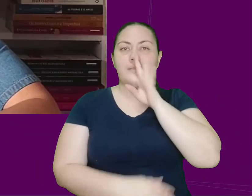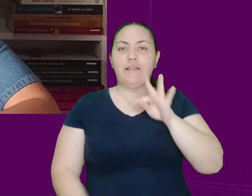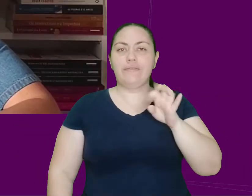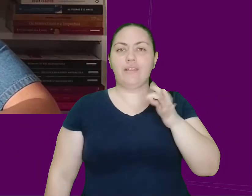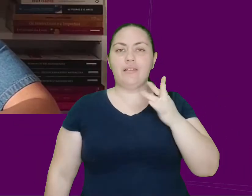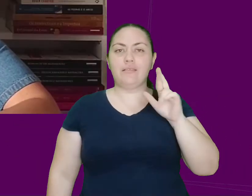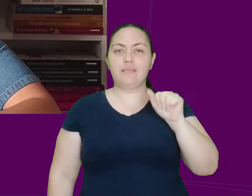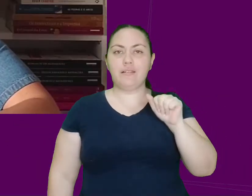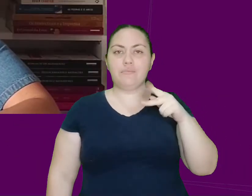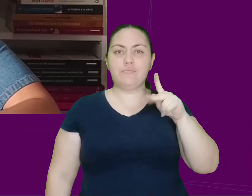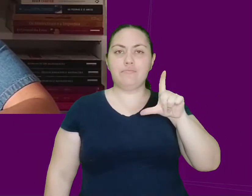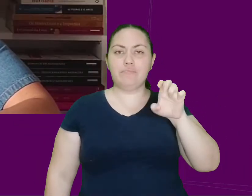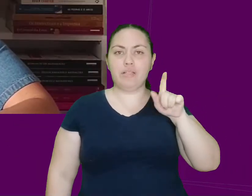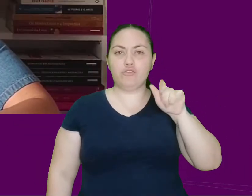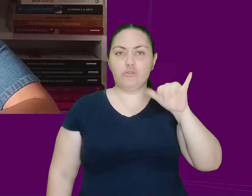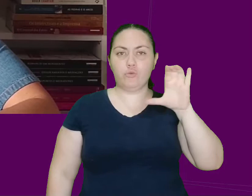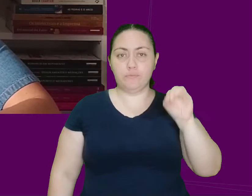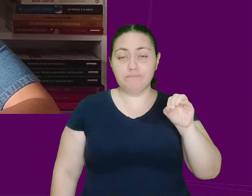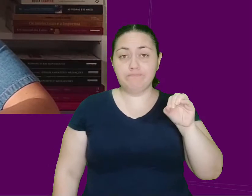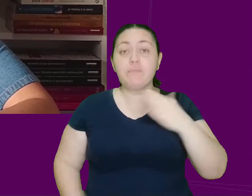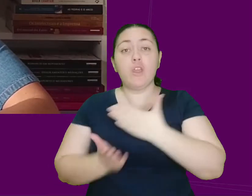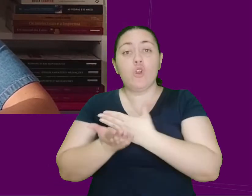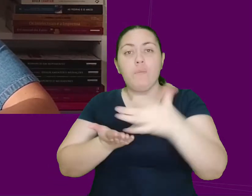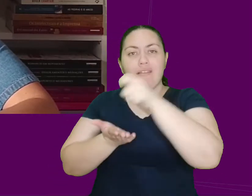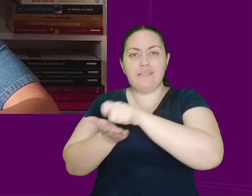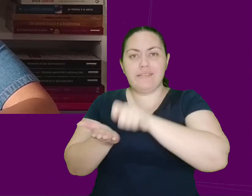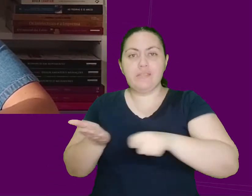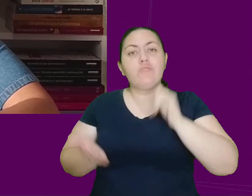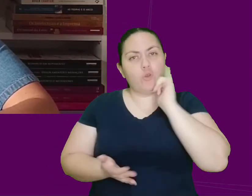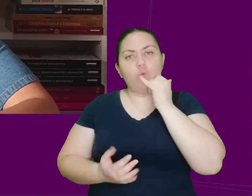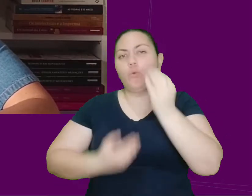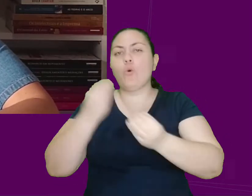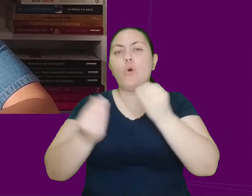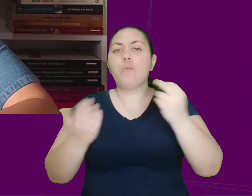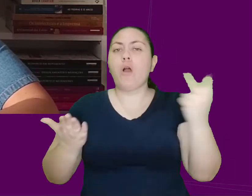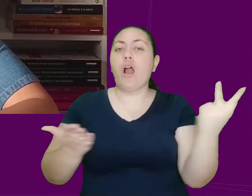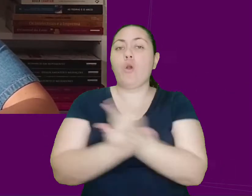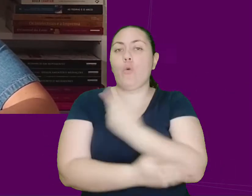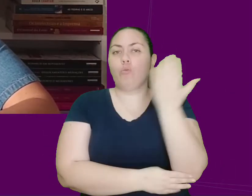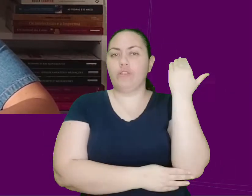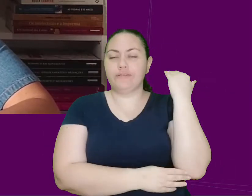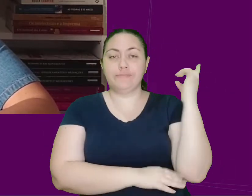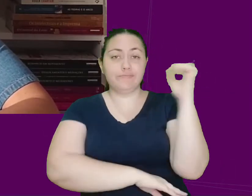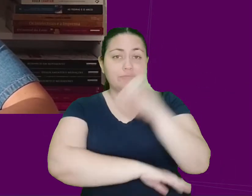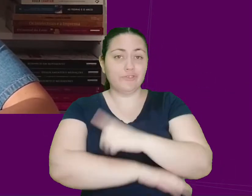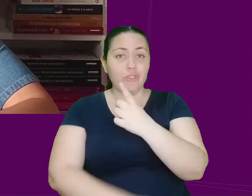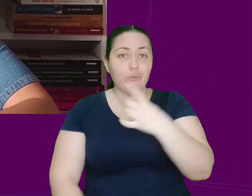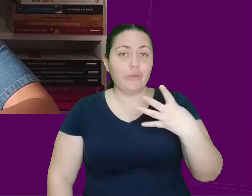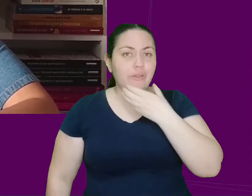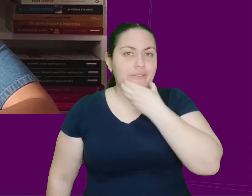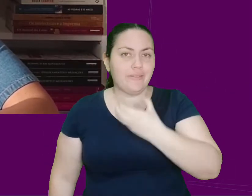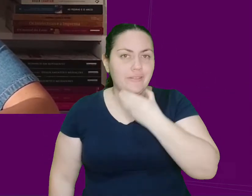As primeiras linhas do romance contam justamente como esse acidente aconteceu. Foi no dia 14 de dezembro de